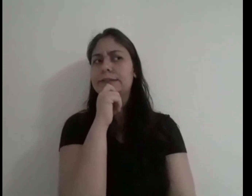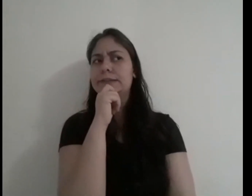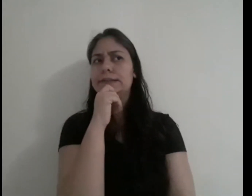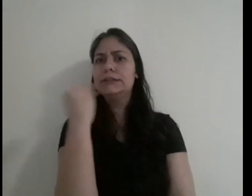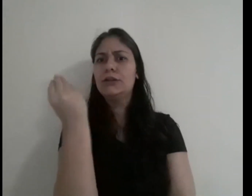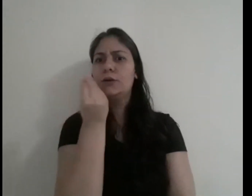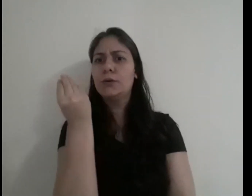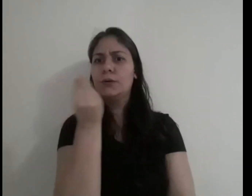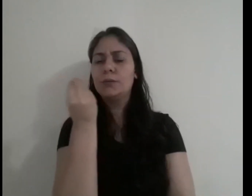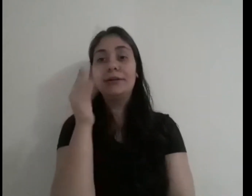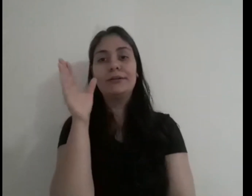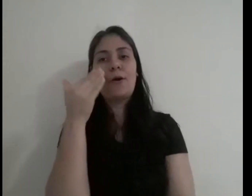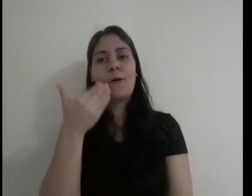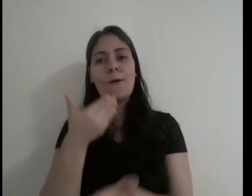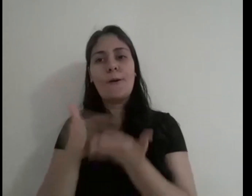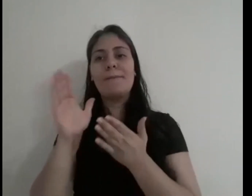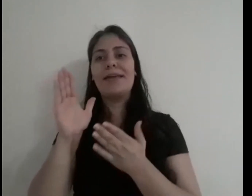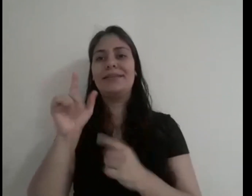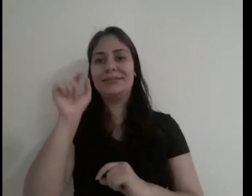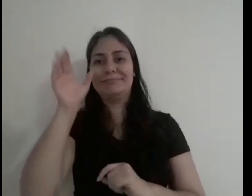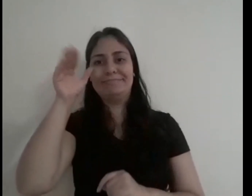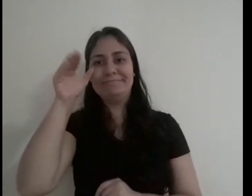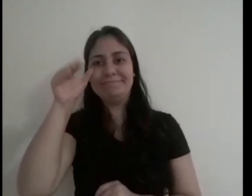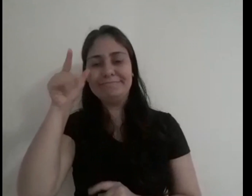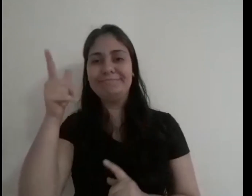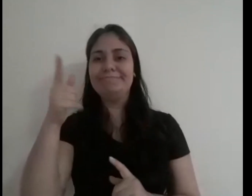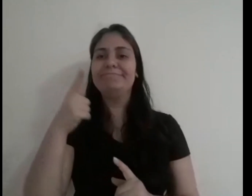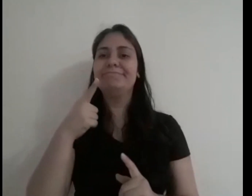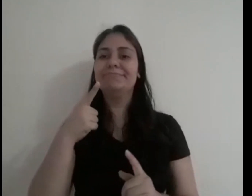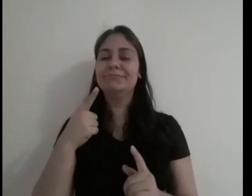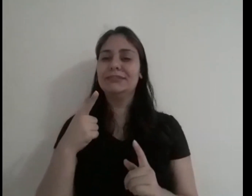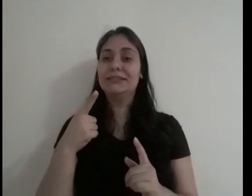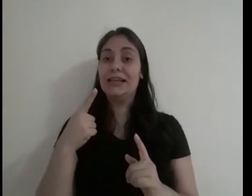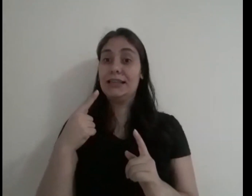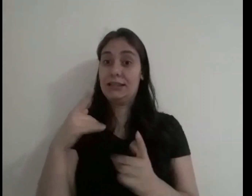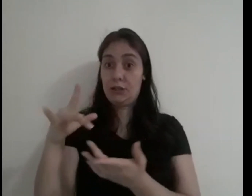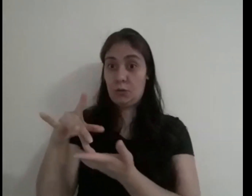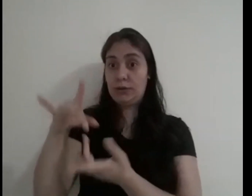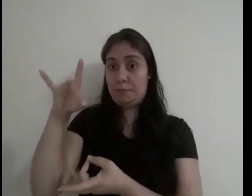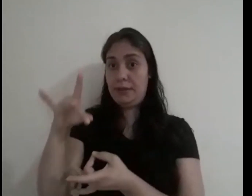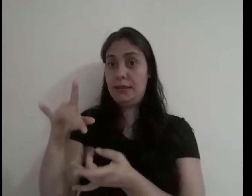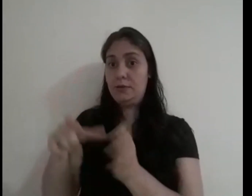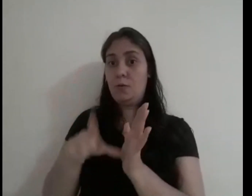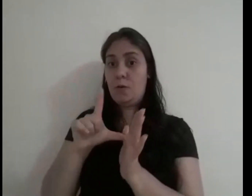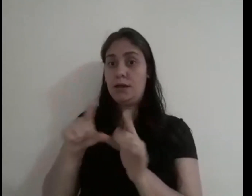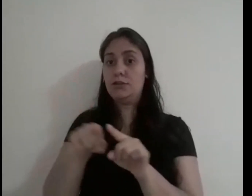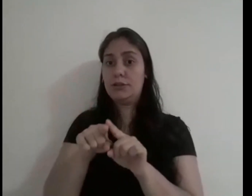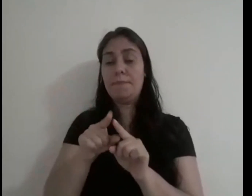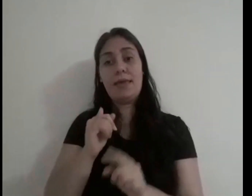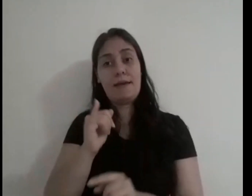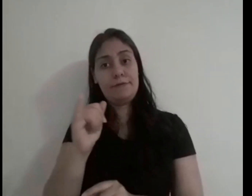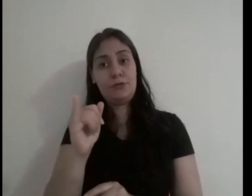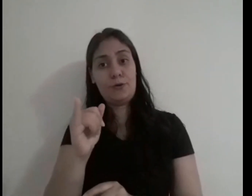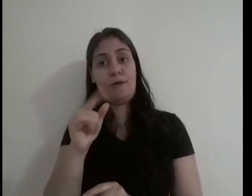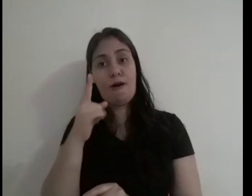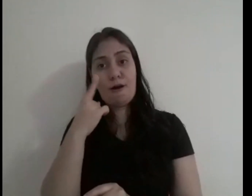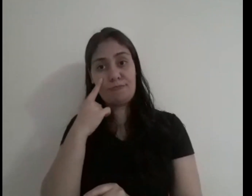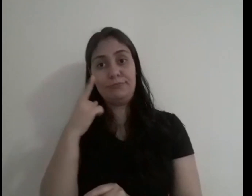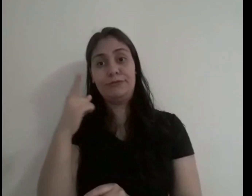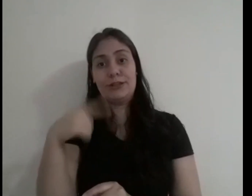Como isso é possível? Então, aguçou a sua curiosidade. E o espírito também já havia